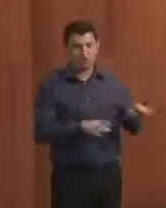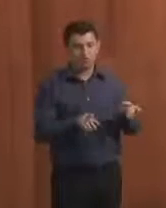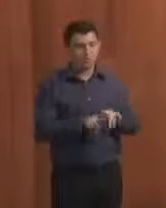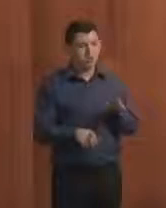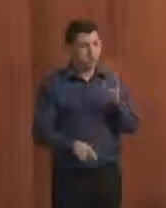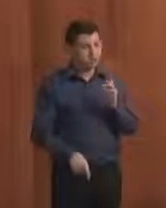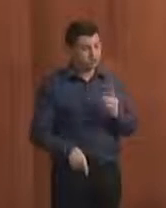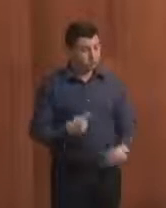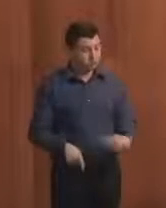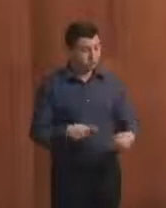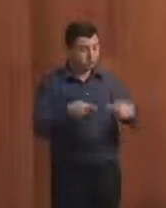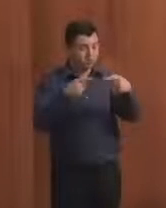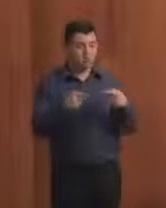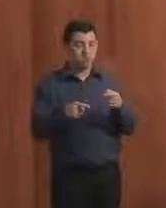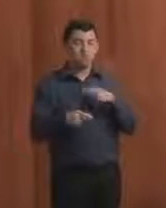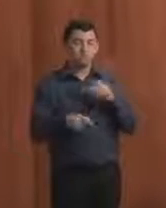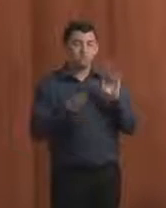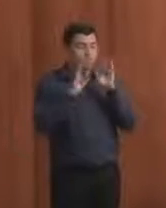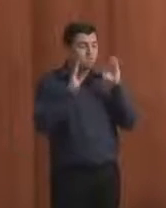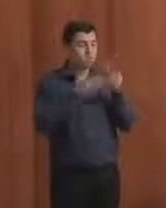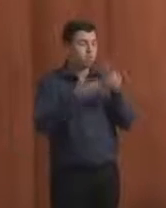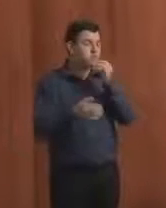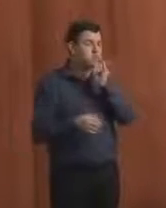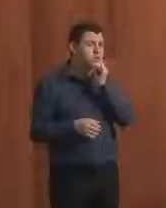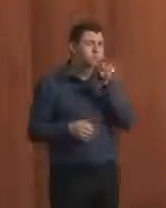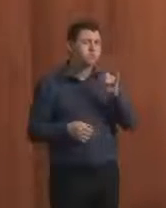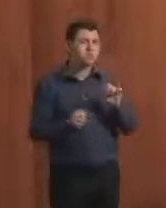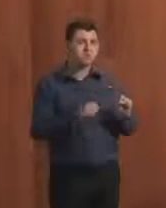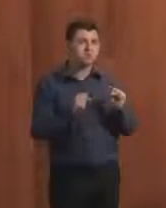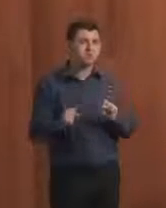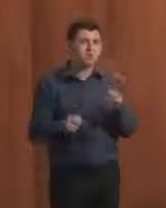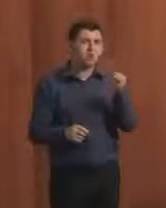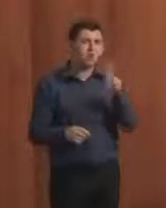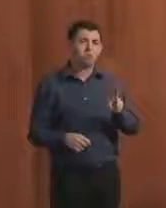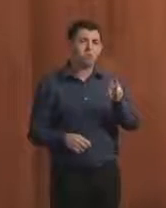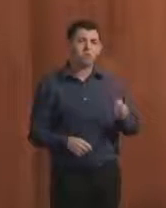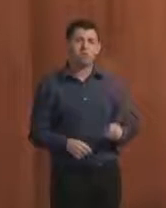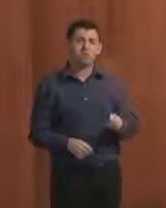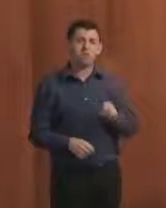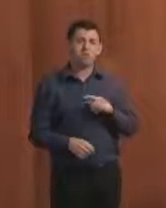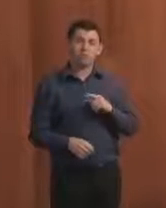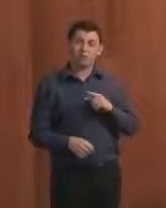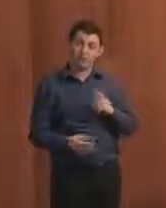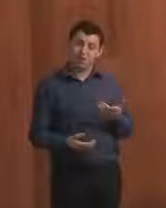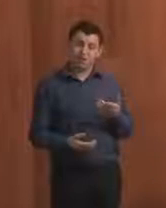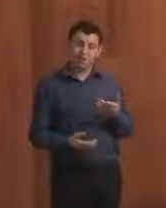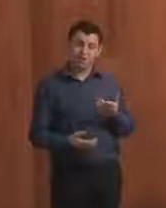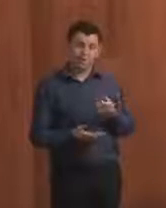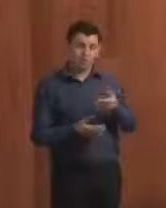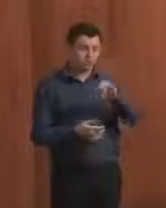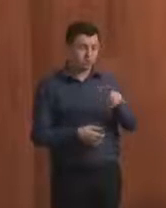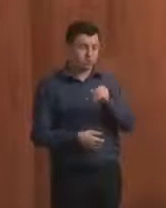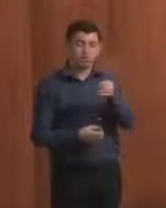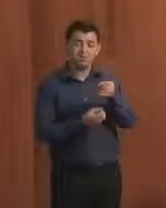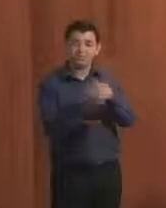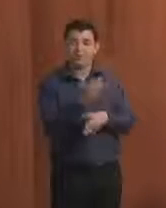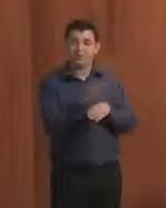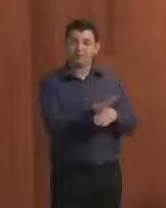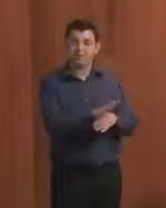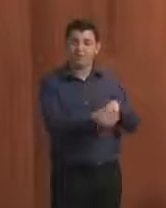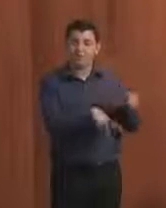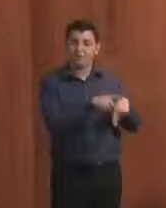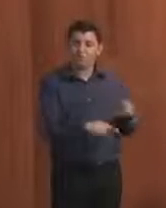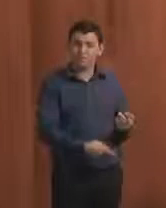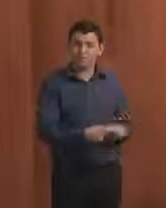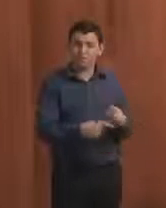foi se esses casos, em algum momento, não poderiam gerar um ônus para a população, porque você criaria a falta de um